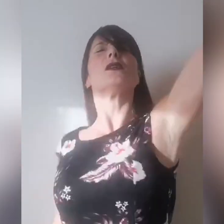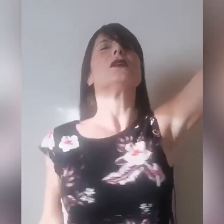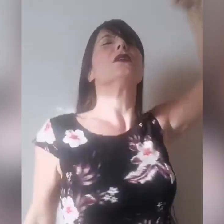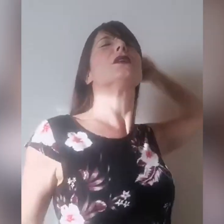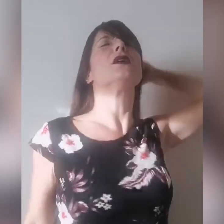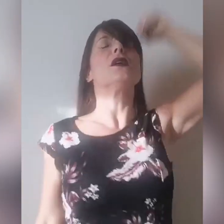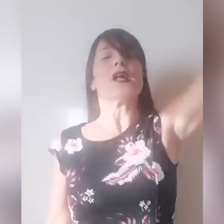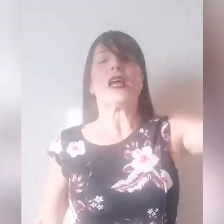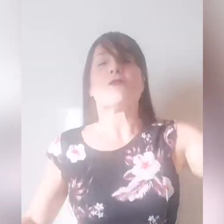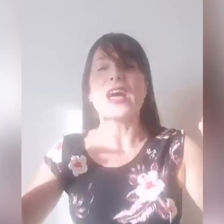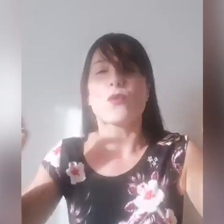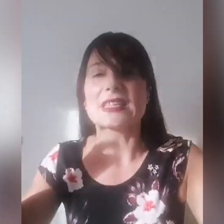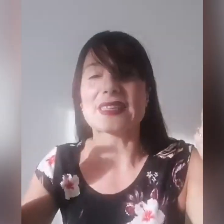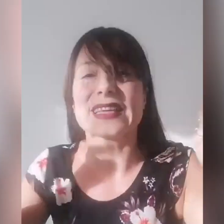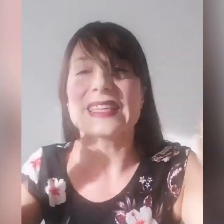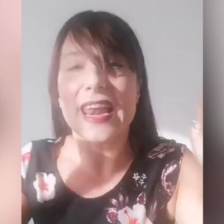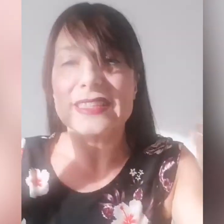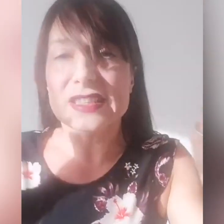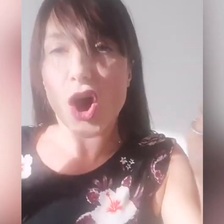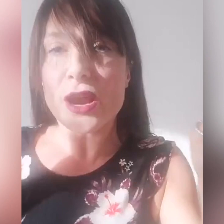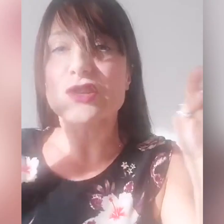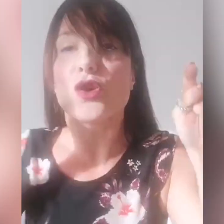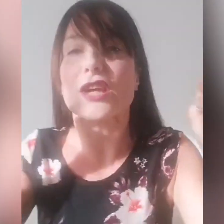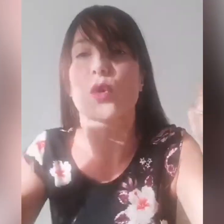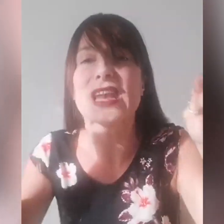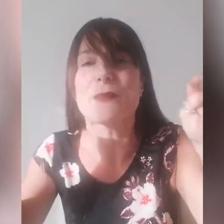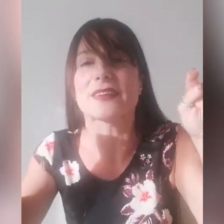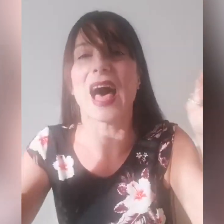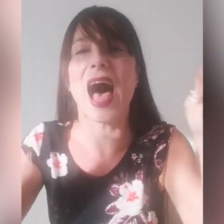Fai questa dichiarazione sulla tua libertà!